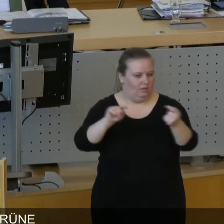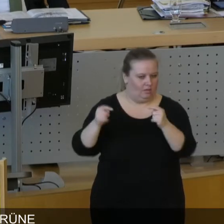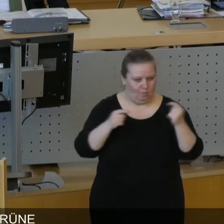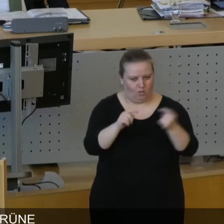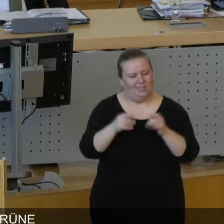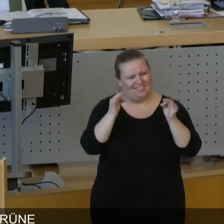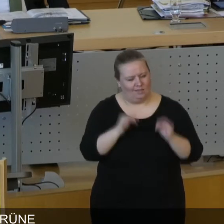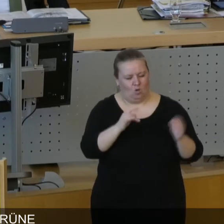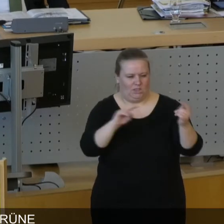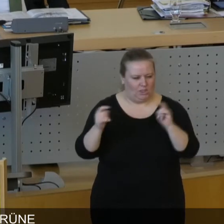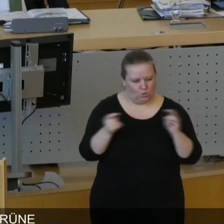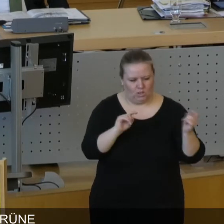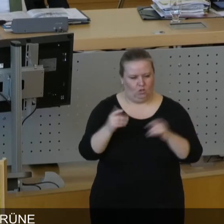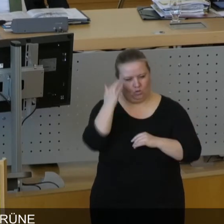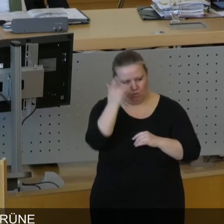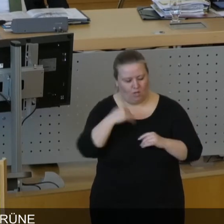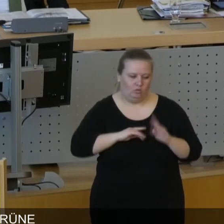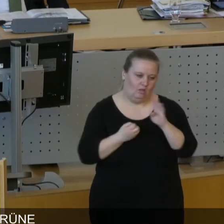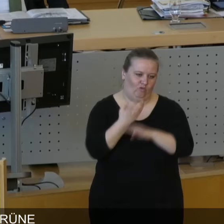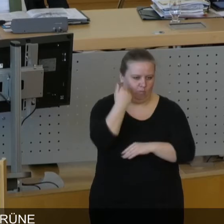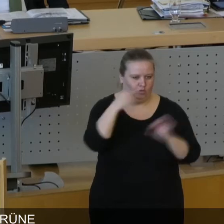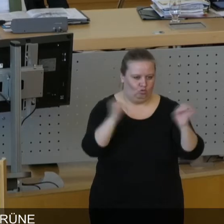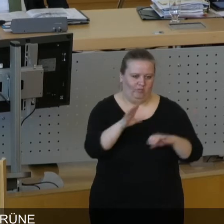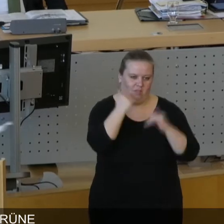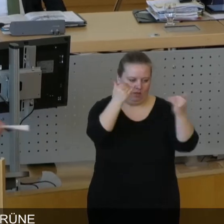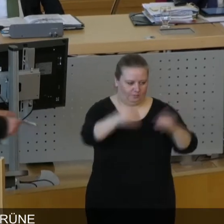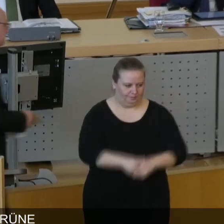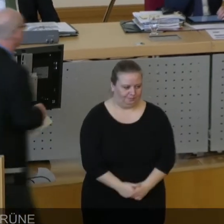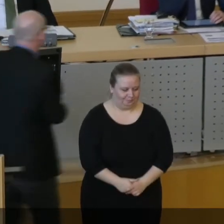sorgfältig zu diskutieren und am Ende unserem Entwurf zuzustimmen. Vielen Dank.